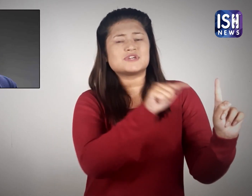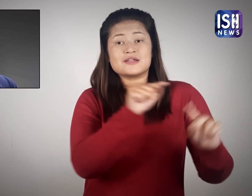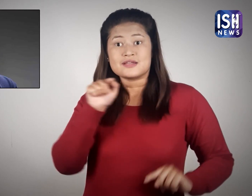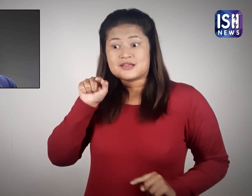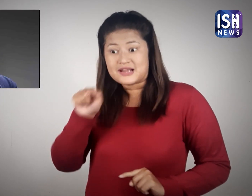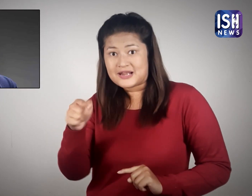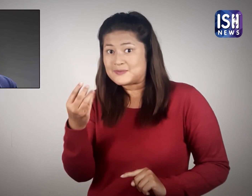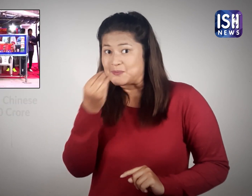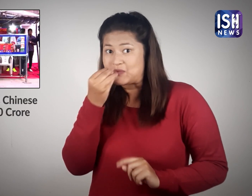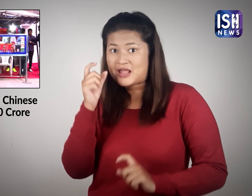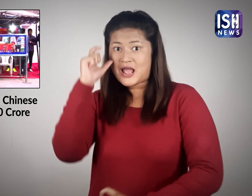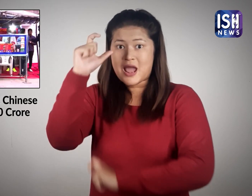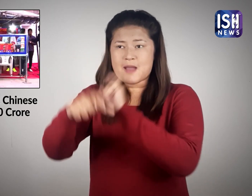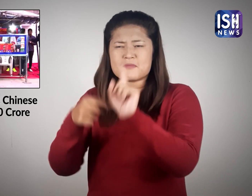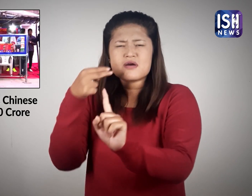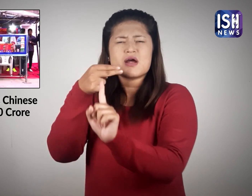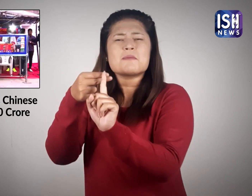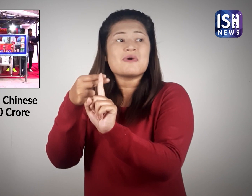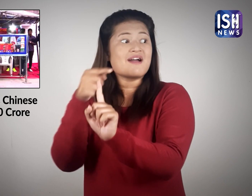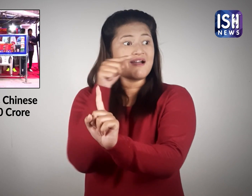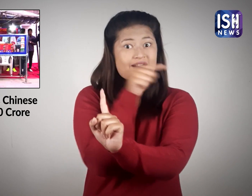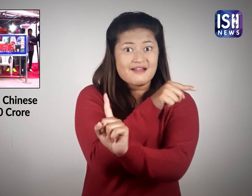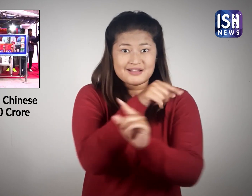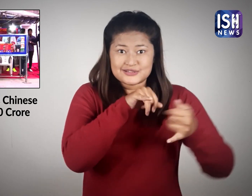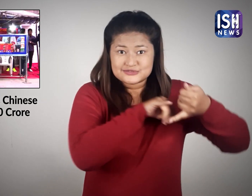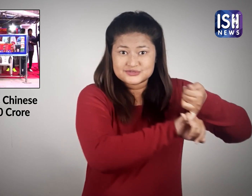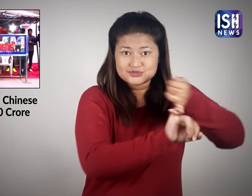और इसे सोनु सूट फास्ट फूद स्टॉल का हा